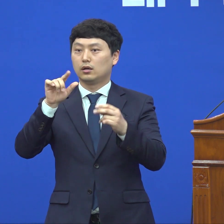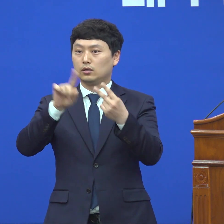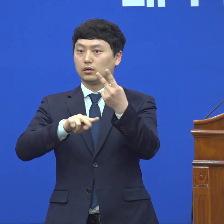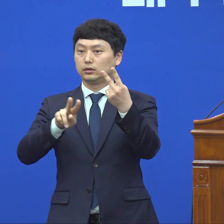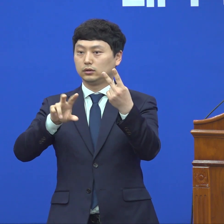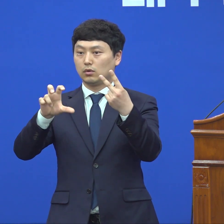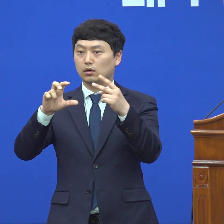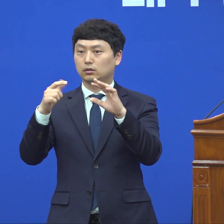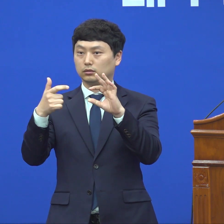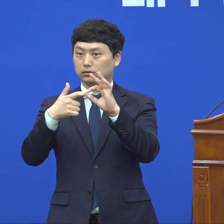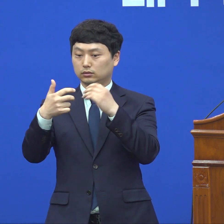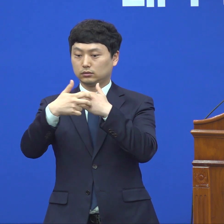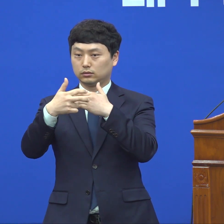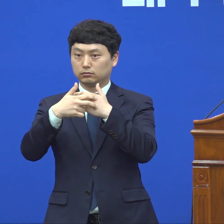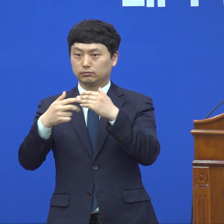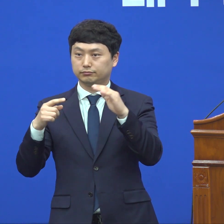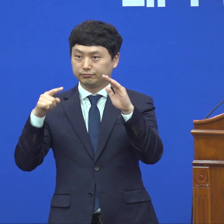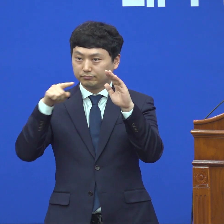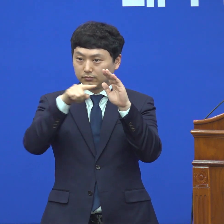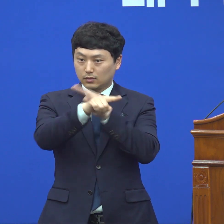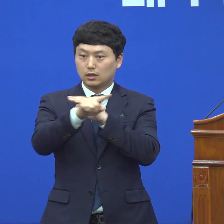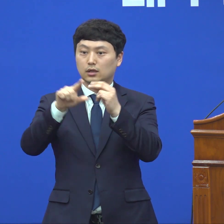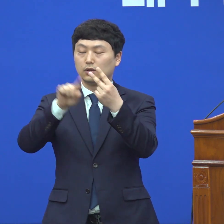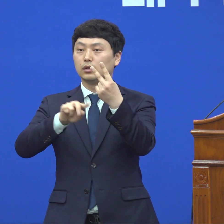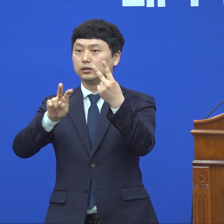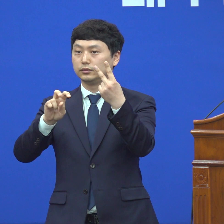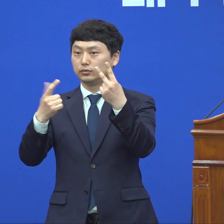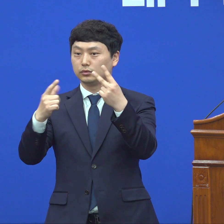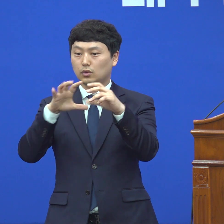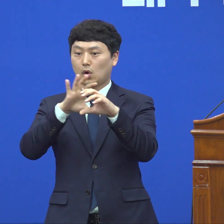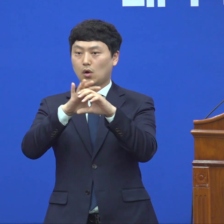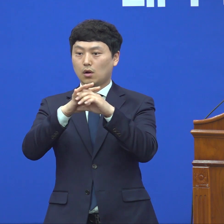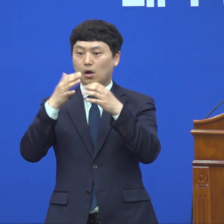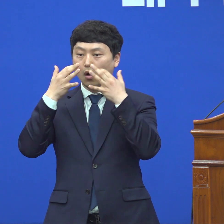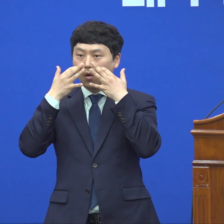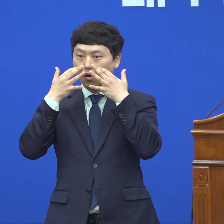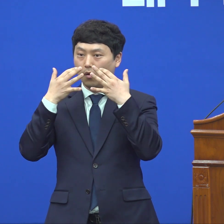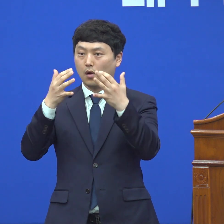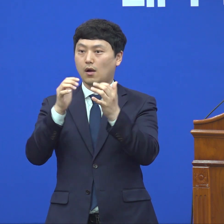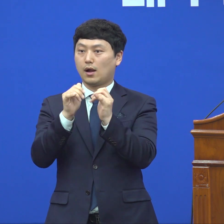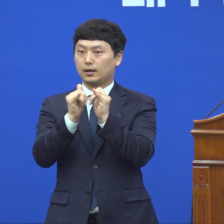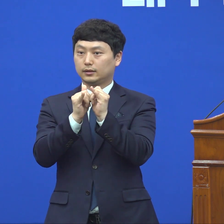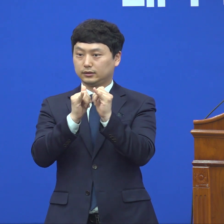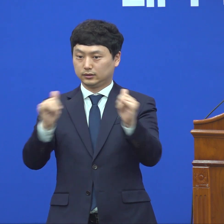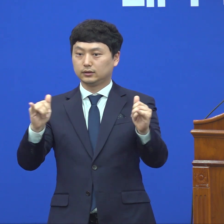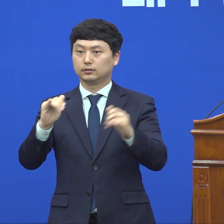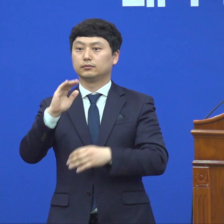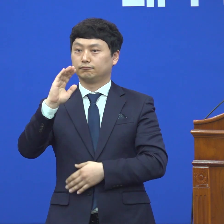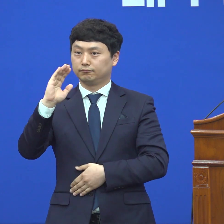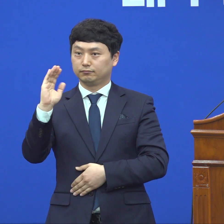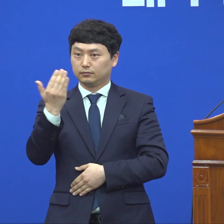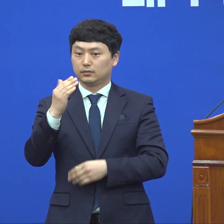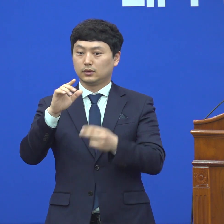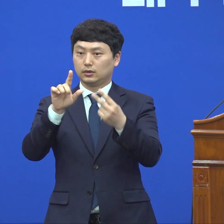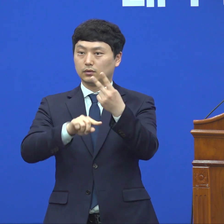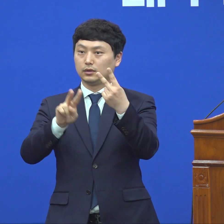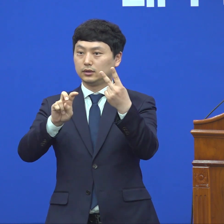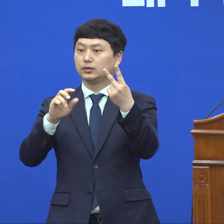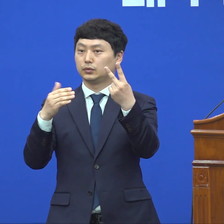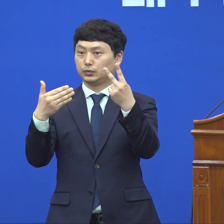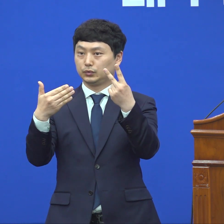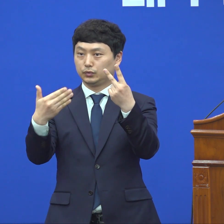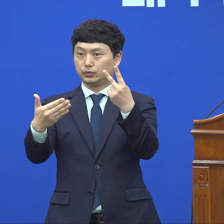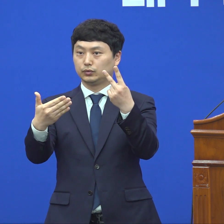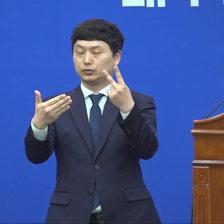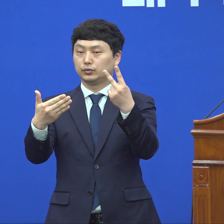날 용알병원에 반응했고 2월 26일 날 코로나19 확진이 되었고 2월 29일